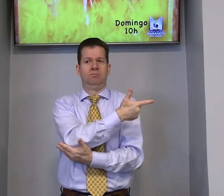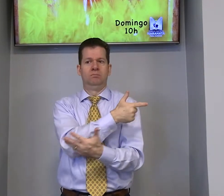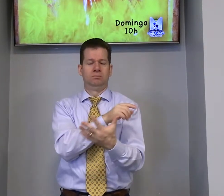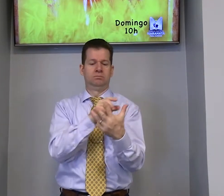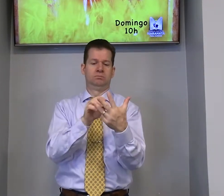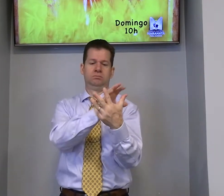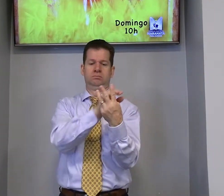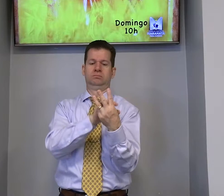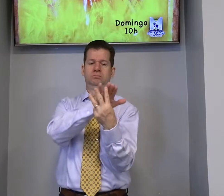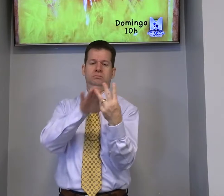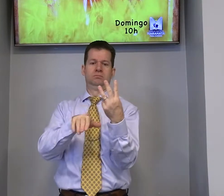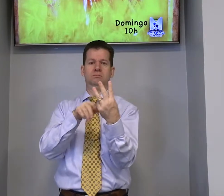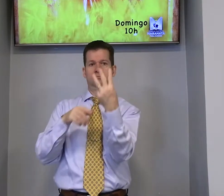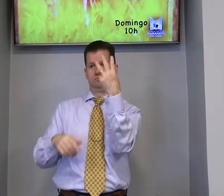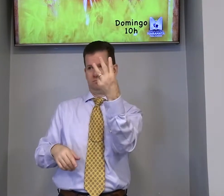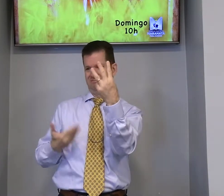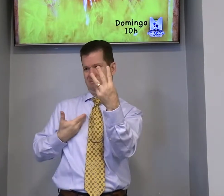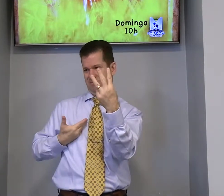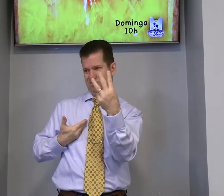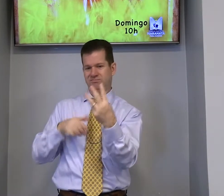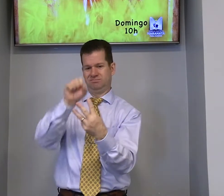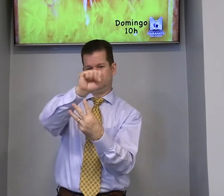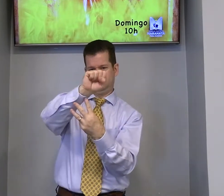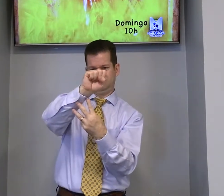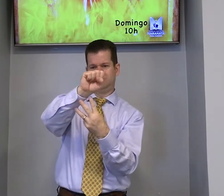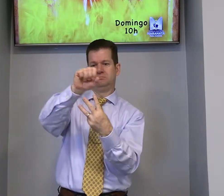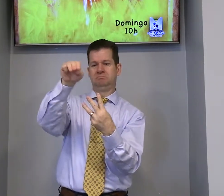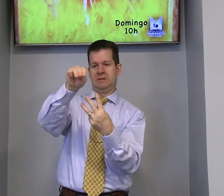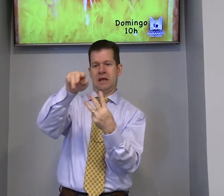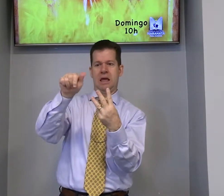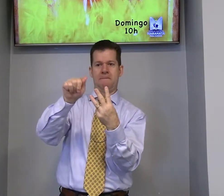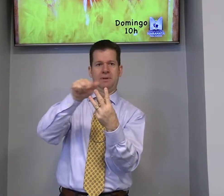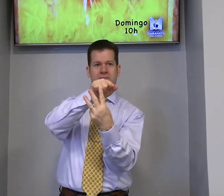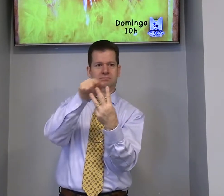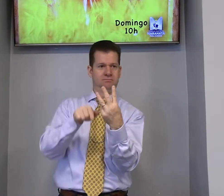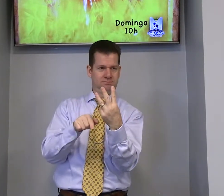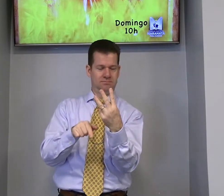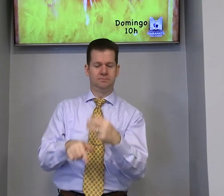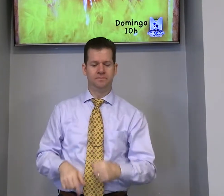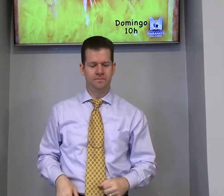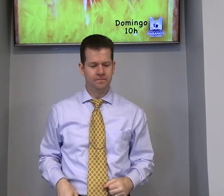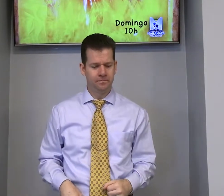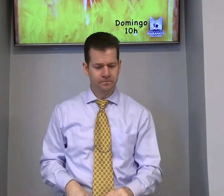O capítulo 3 não fala de Daniel, só os três amigos. Xadraque, Mezaki e Abednego.